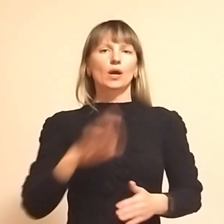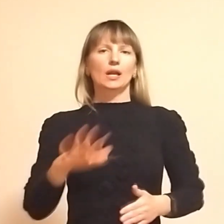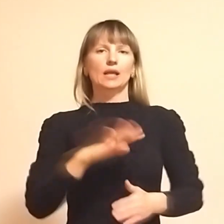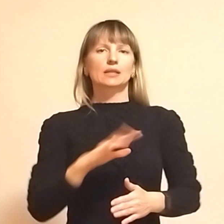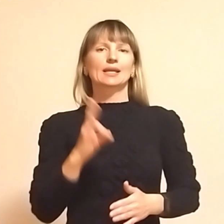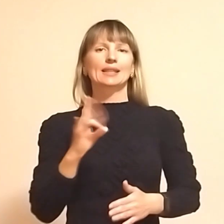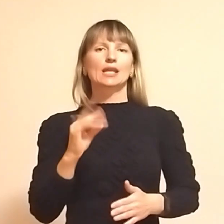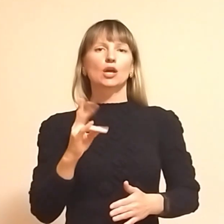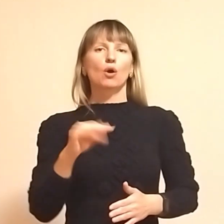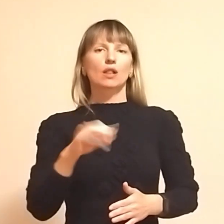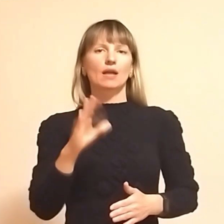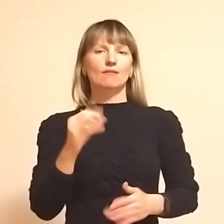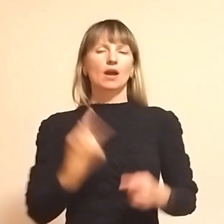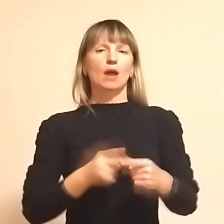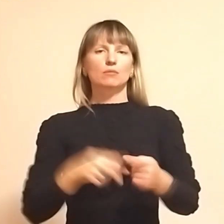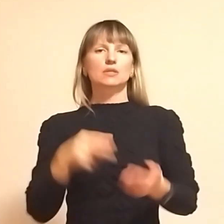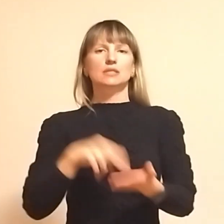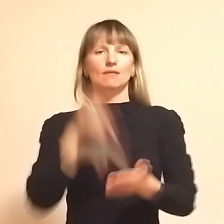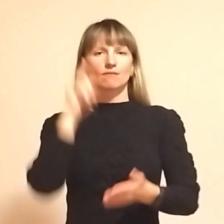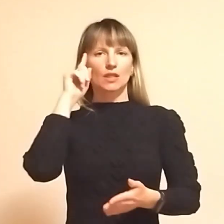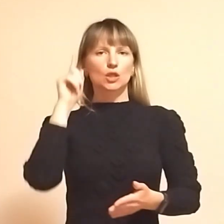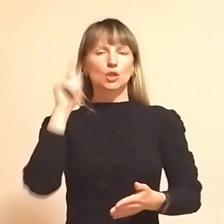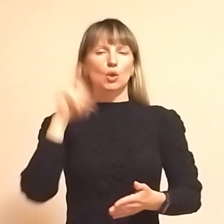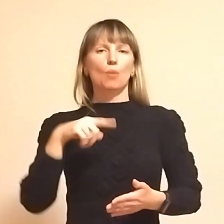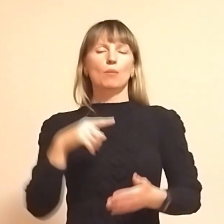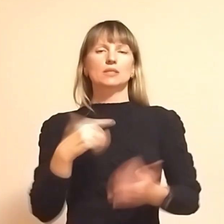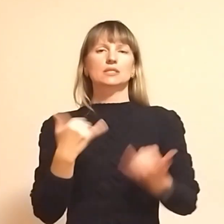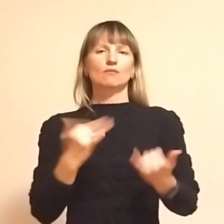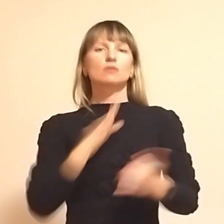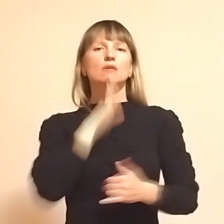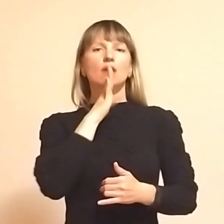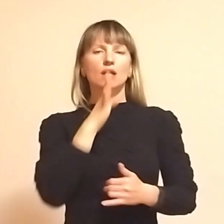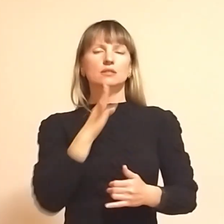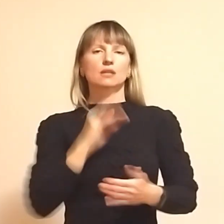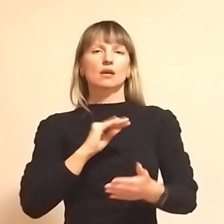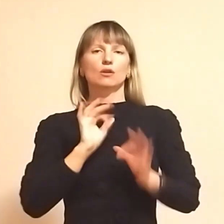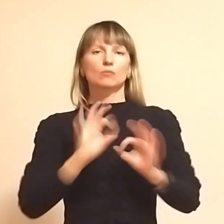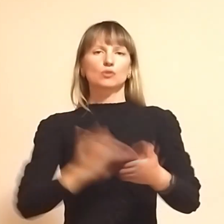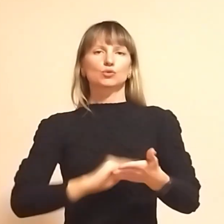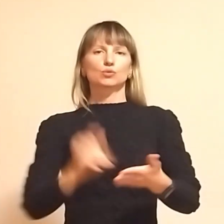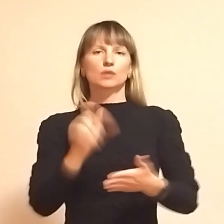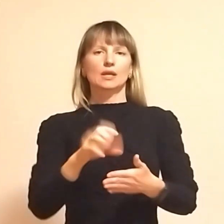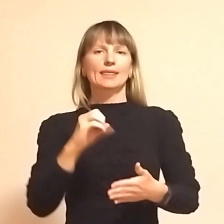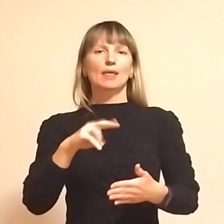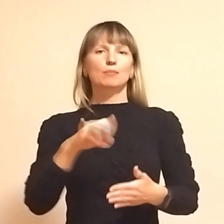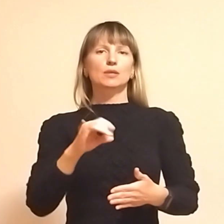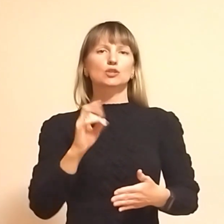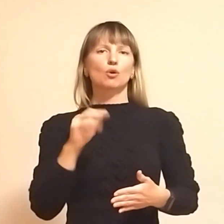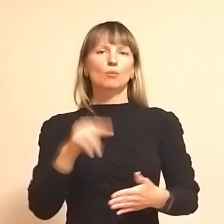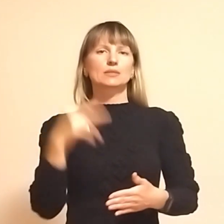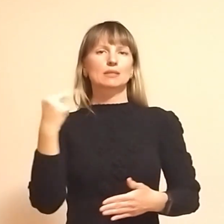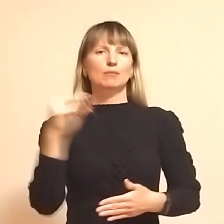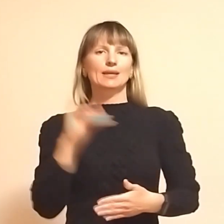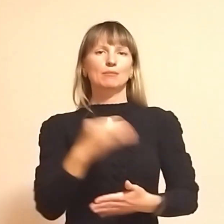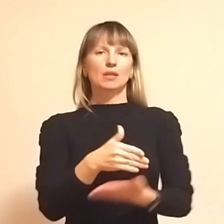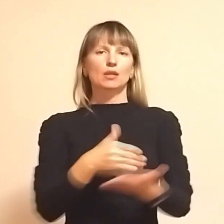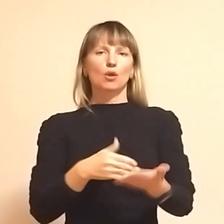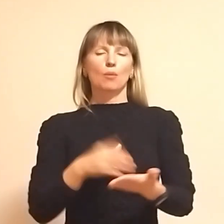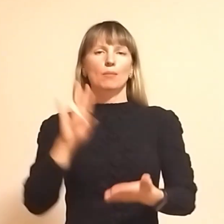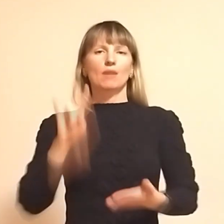Ніколаєва. Про це стало відомо сьогодні вранці, розповів кореспондентам Суспільного єпископ Запорізькій та Мелітопольській Православної